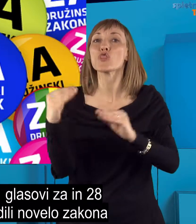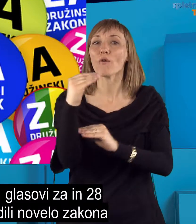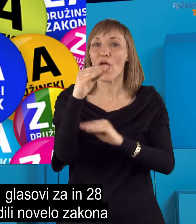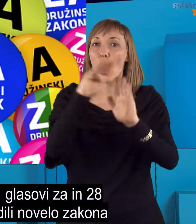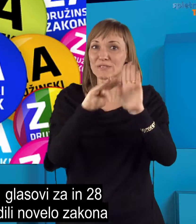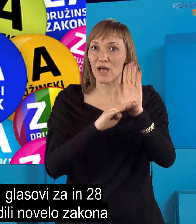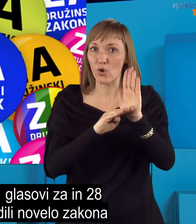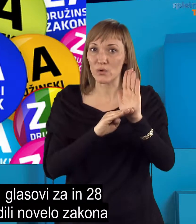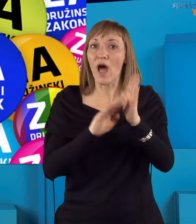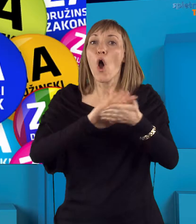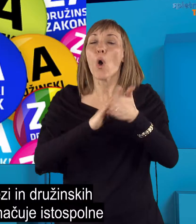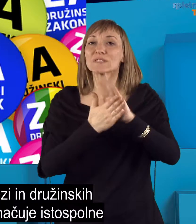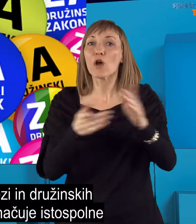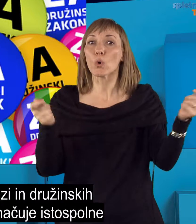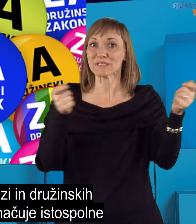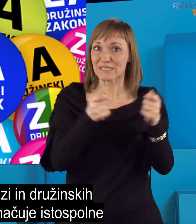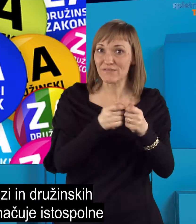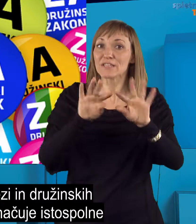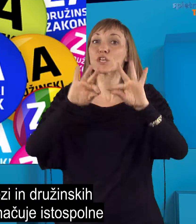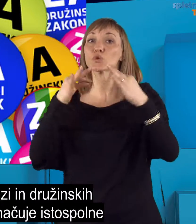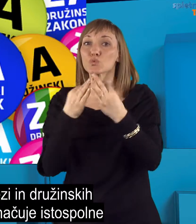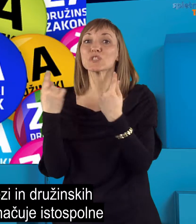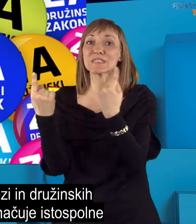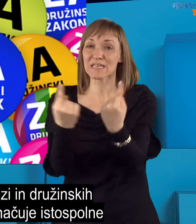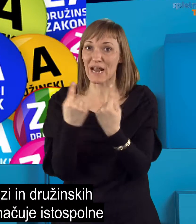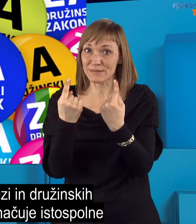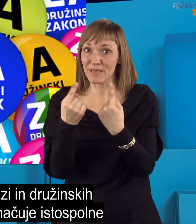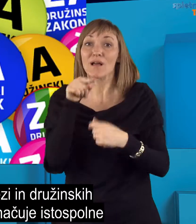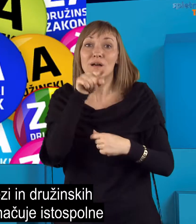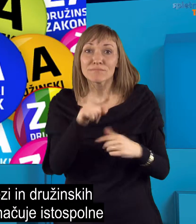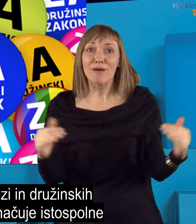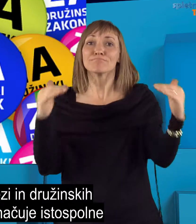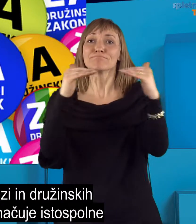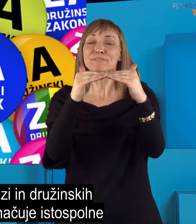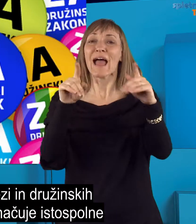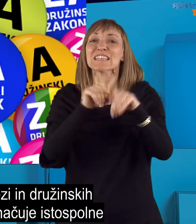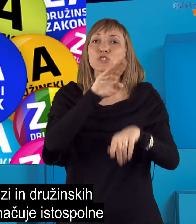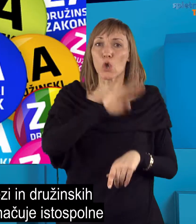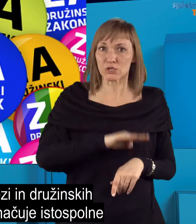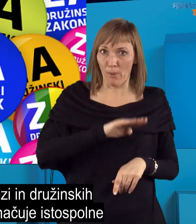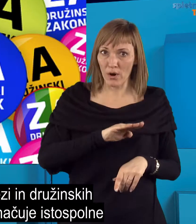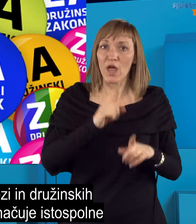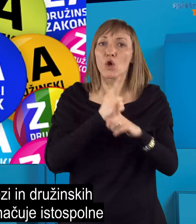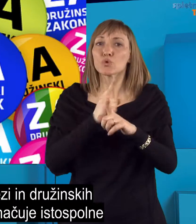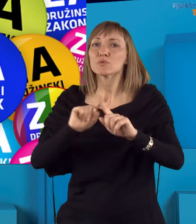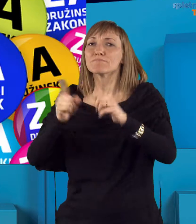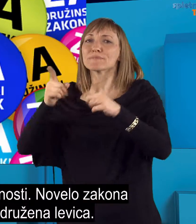zakonski zvezi in družinskih razmerjih, ki izenačuje istospolne in raznospolne skupnosti.